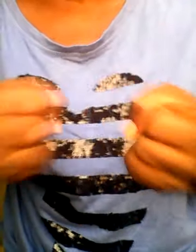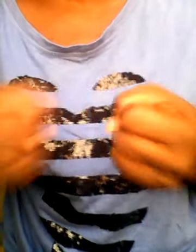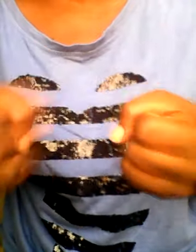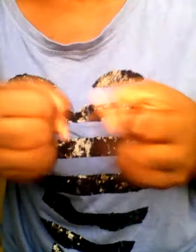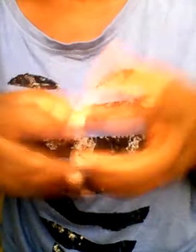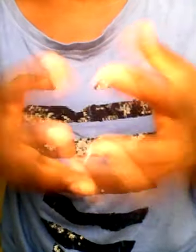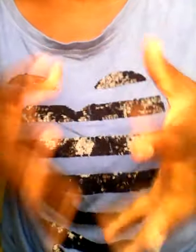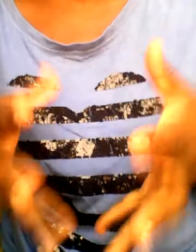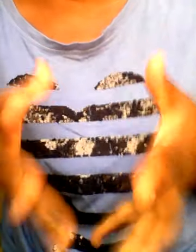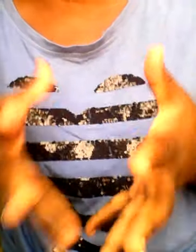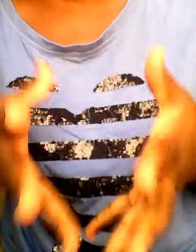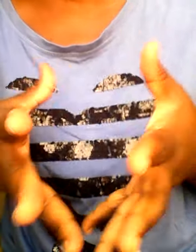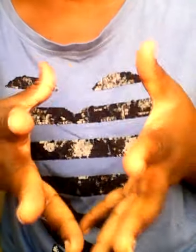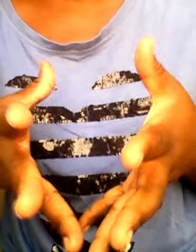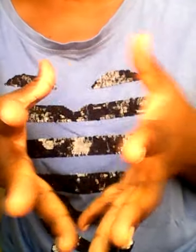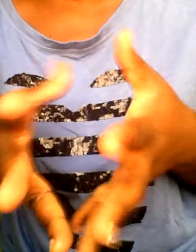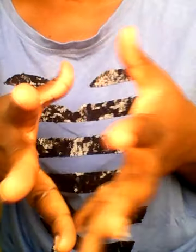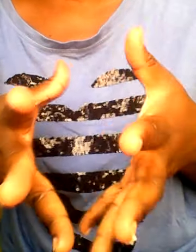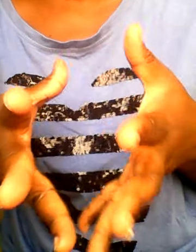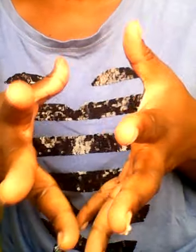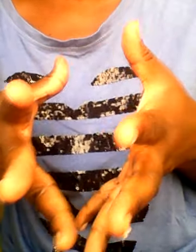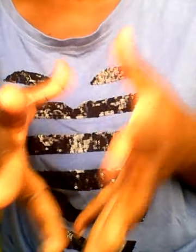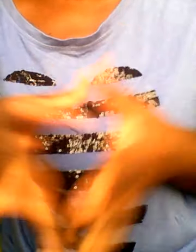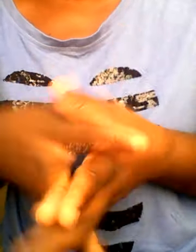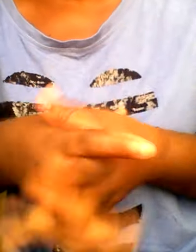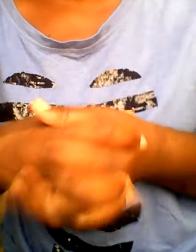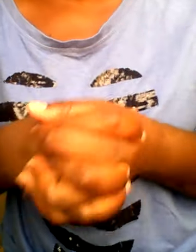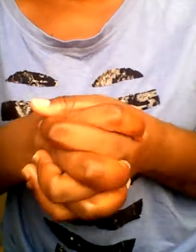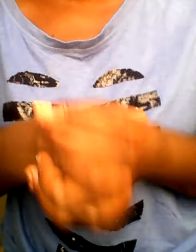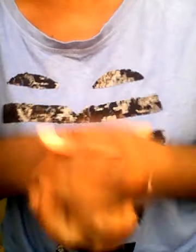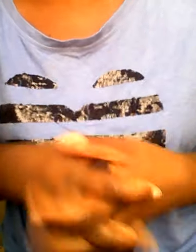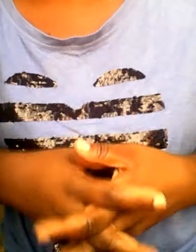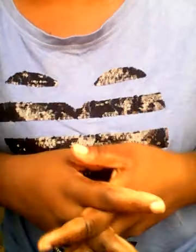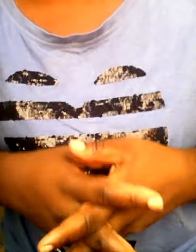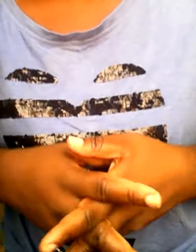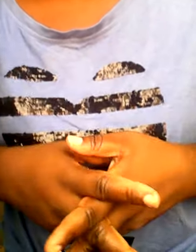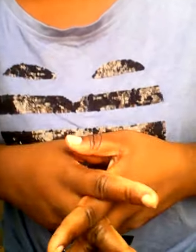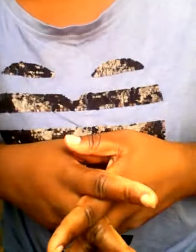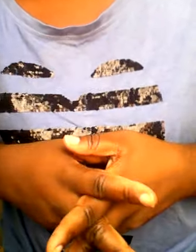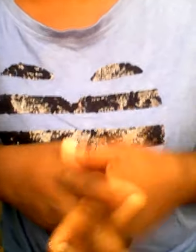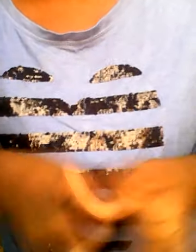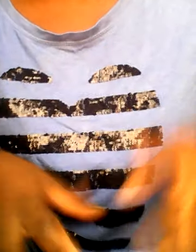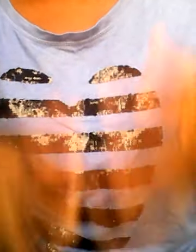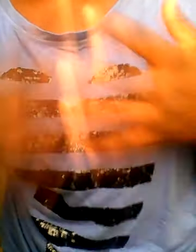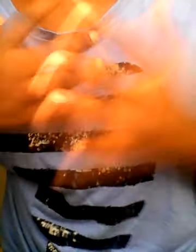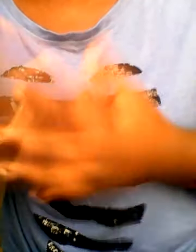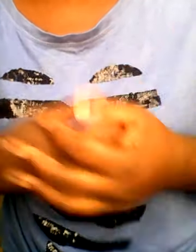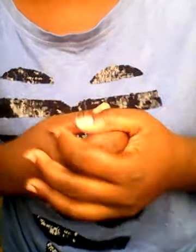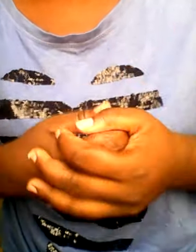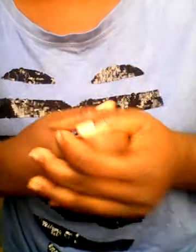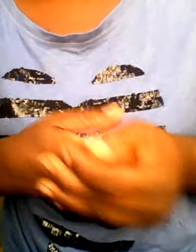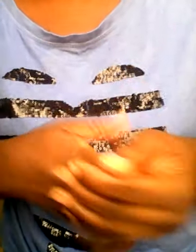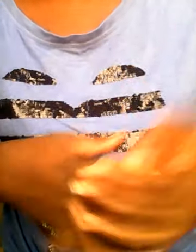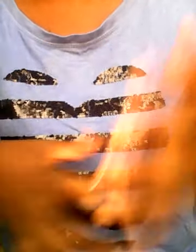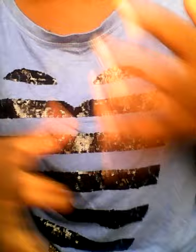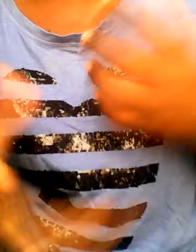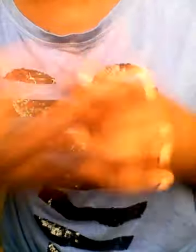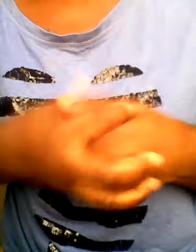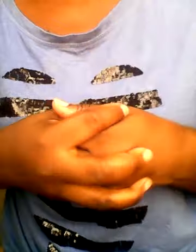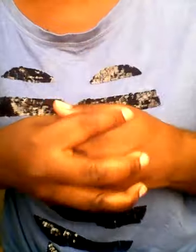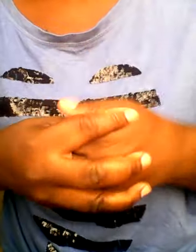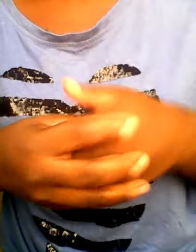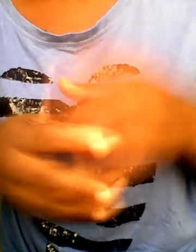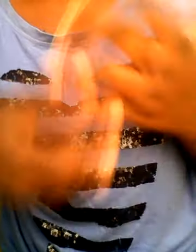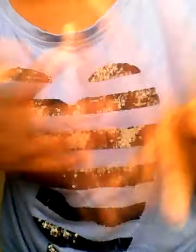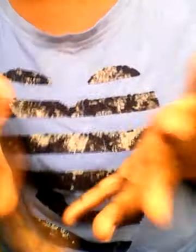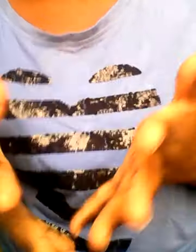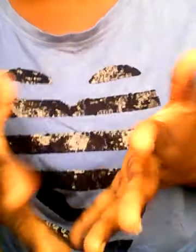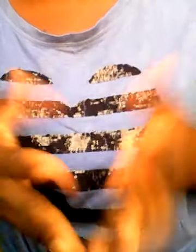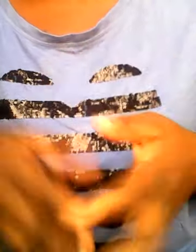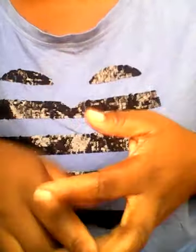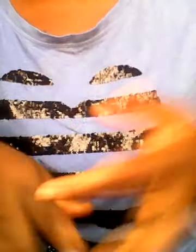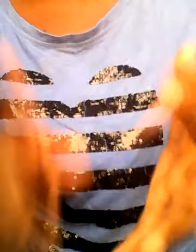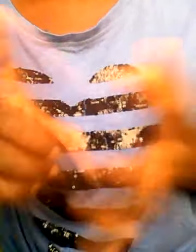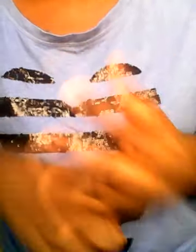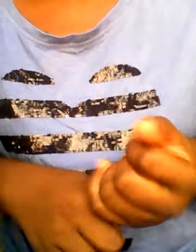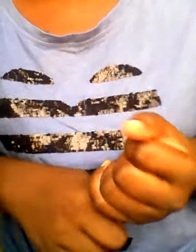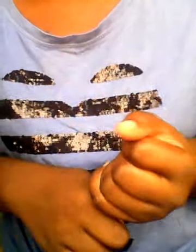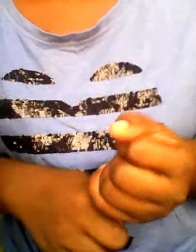ça fait du bien alors à l'organisme mais pour votre bien pour que les démangeaisons disparaissent vous allez devoir arrêter